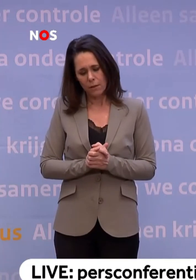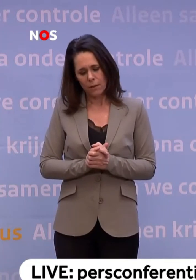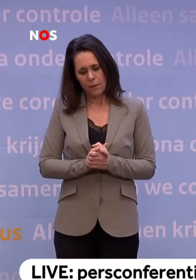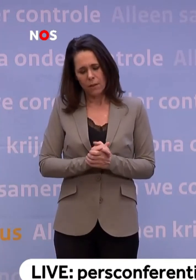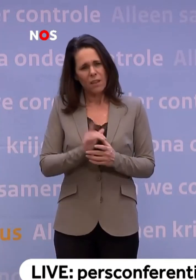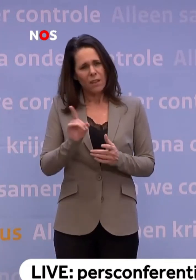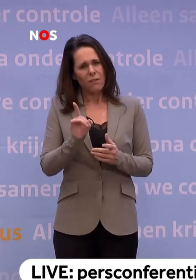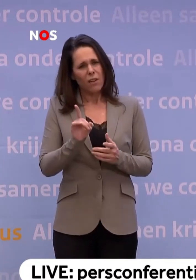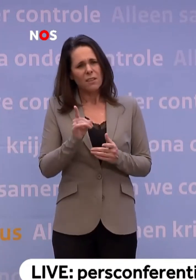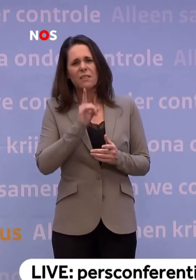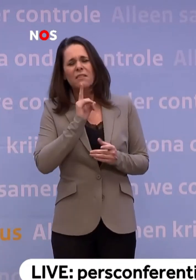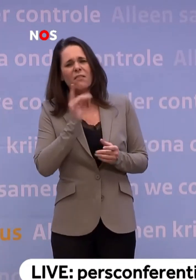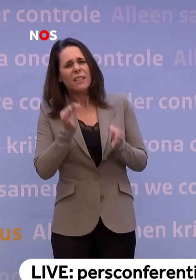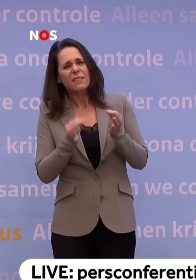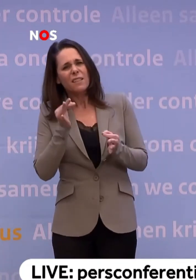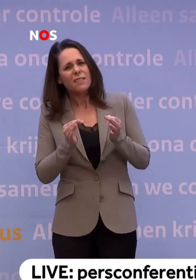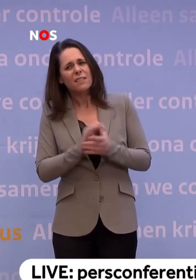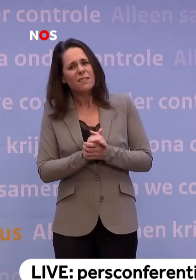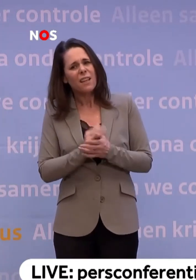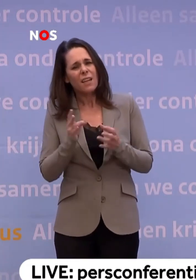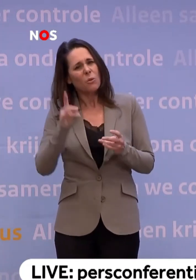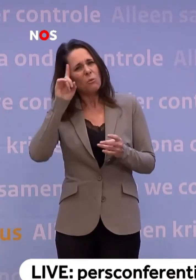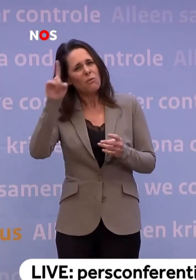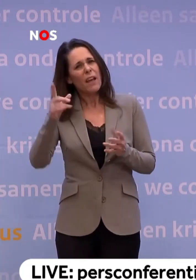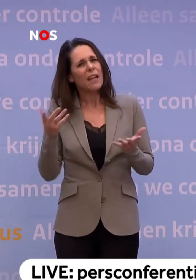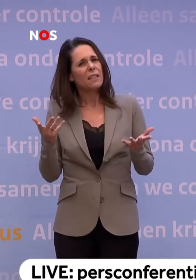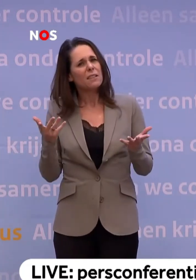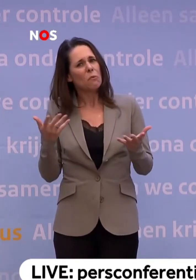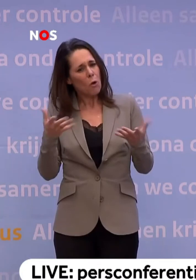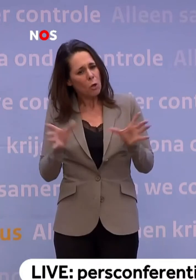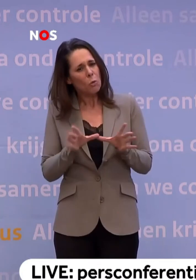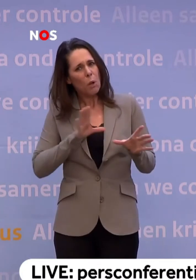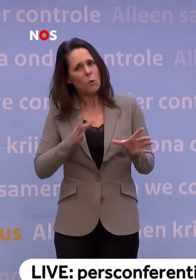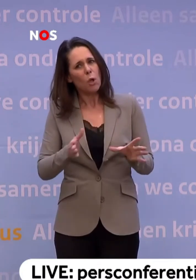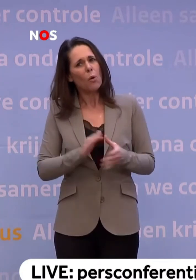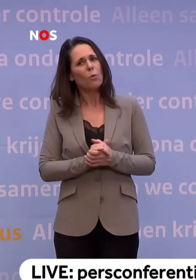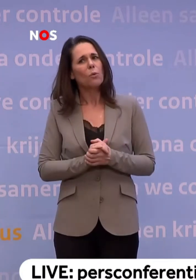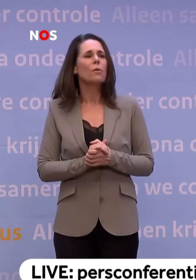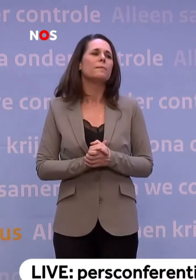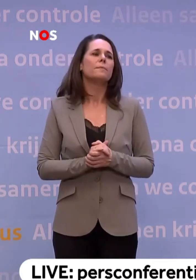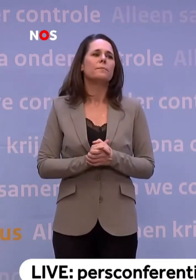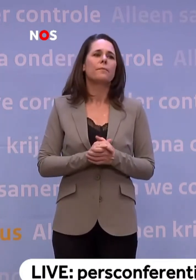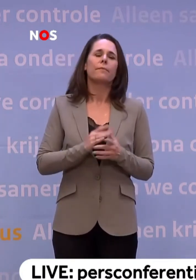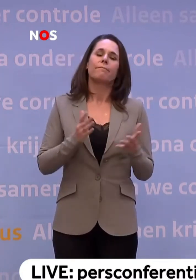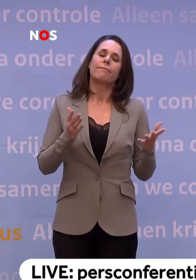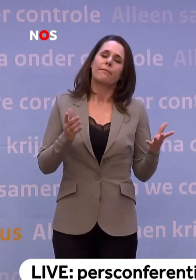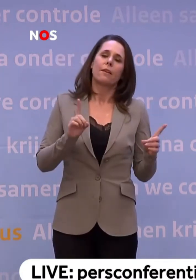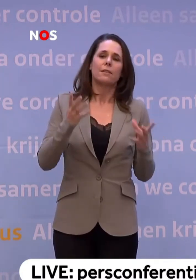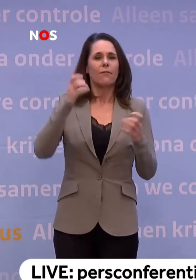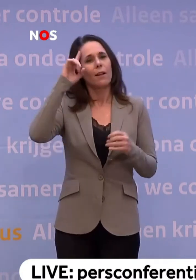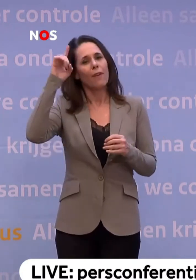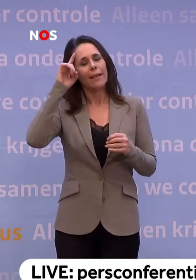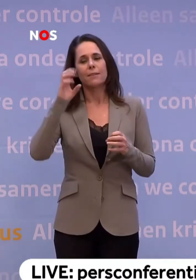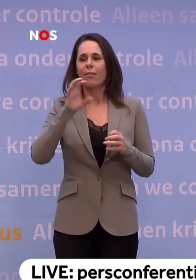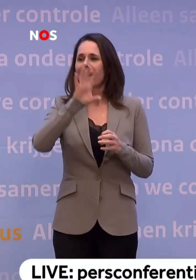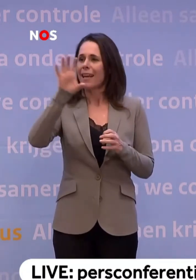Wat test je, wie test je dan en hoe weet je dat dat dan voor een groep geldt? Kijk, wat je uiteindelijk wil weten, dat kan of regionaal